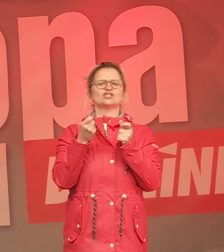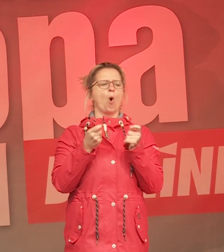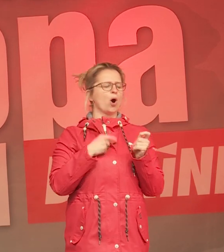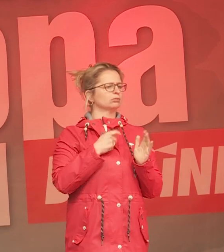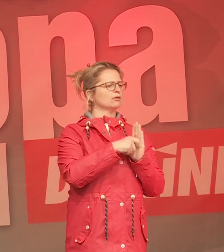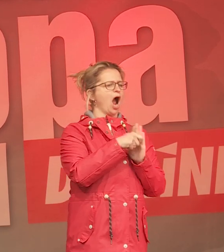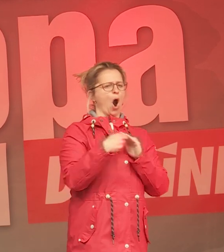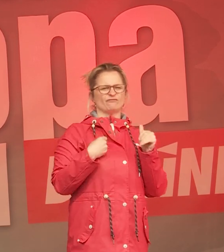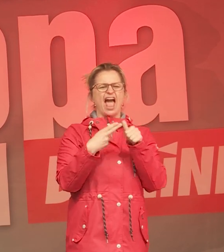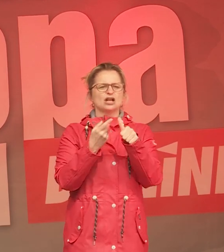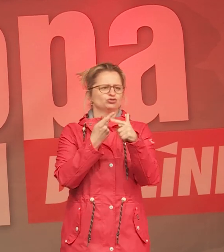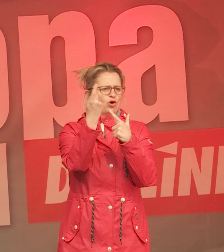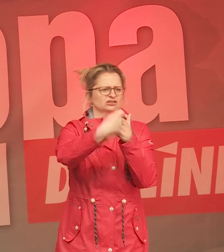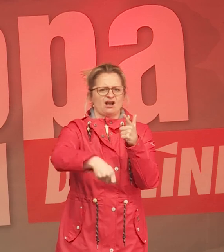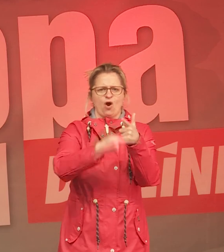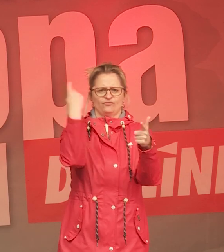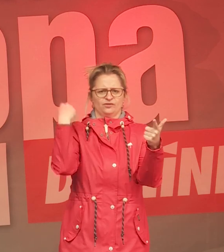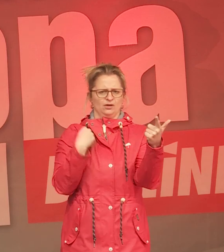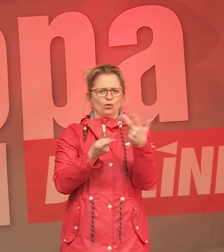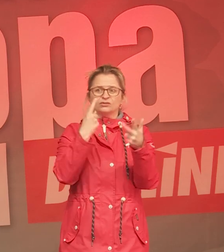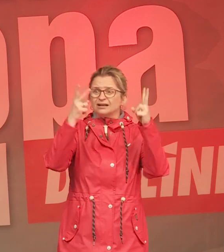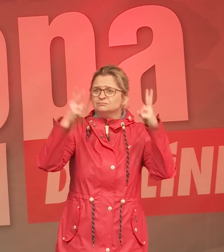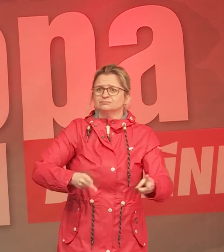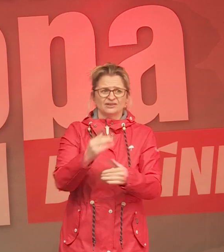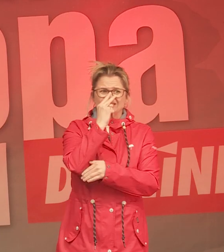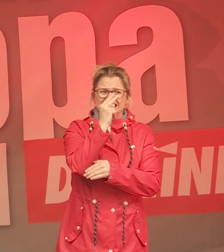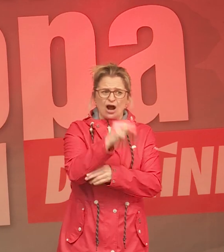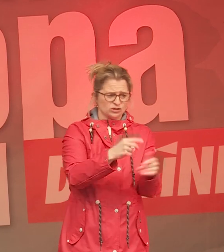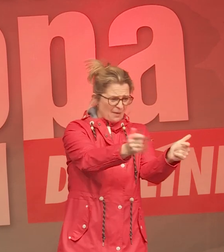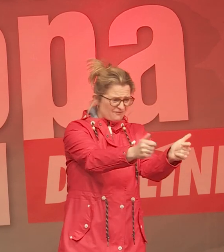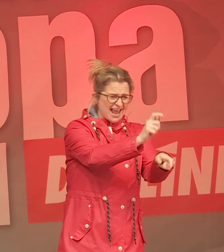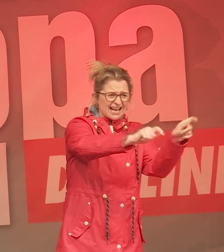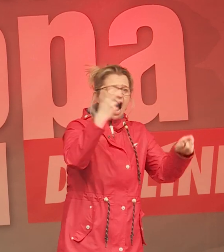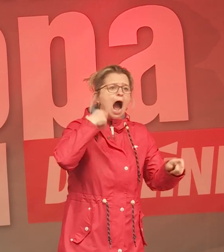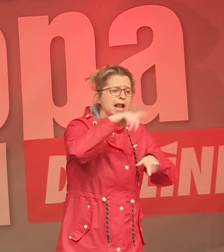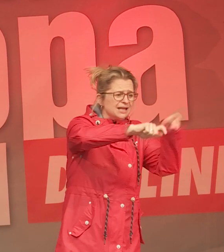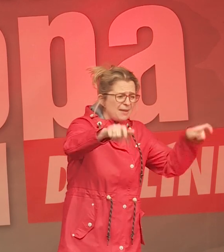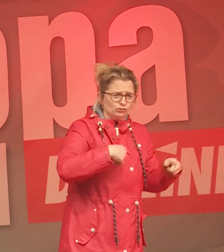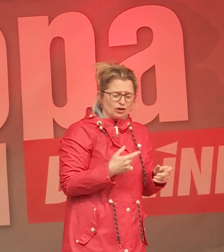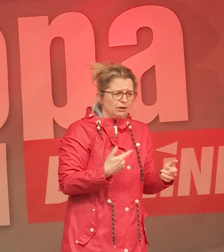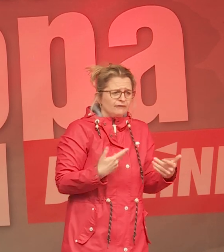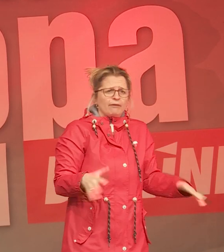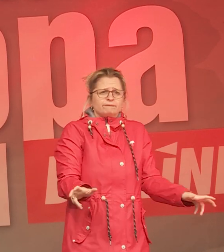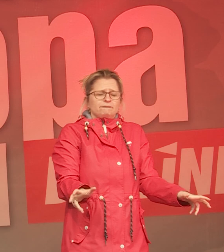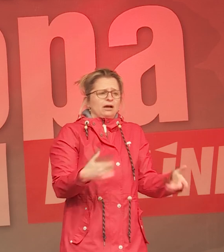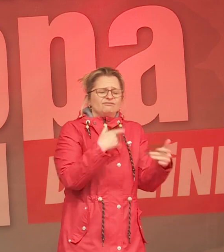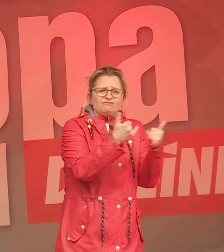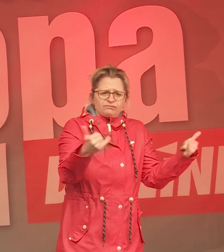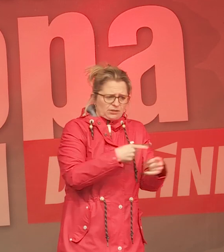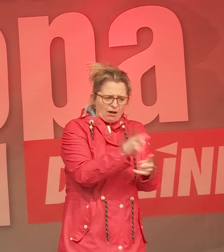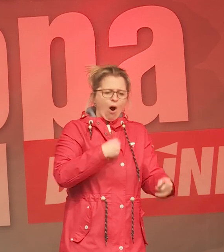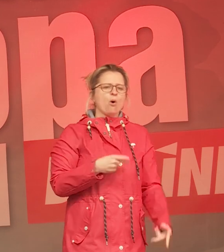kaufen sich Hedgefonds ein und am Ende wird noch mit der Pflege alter Menschen, hilfloser alter Menschen, wird noch ein